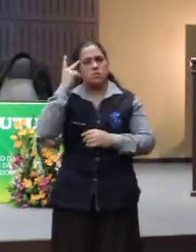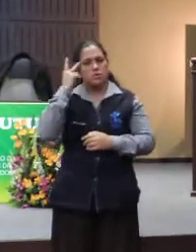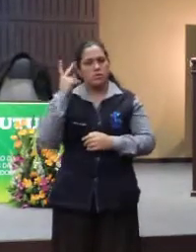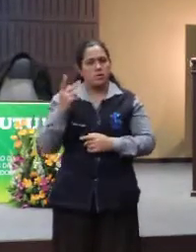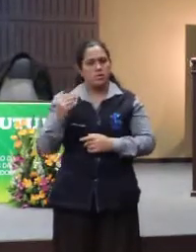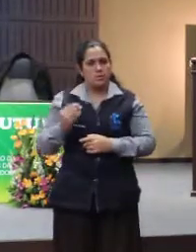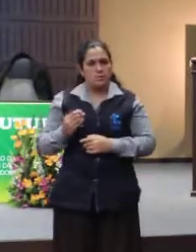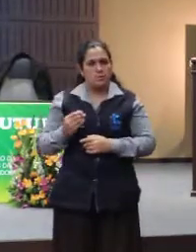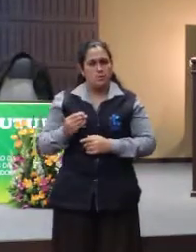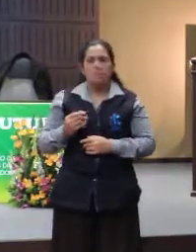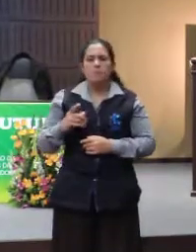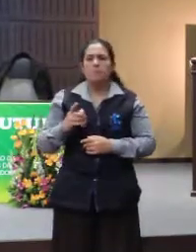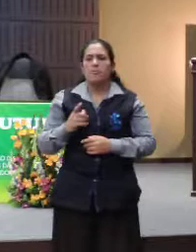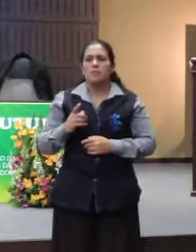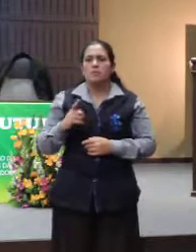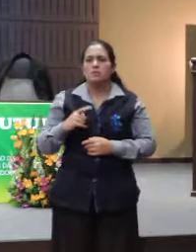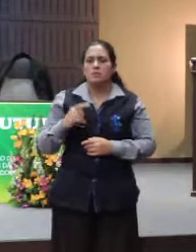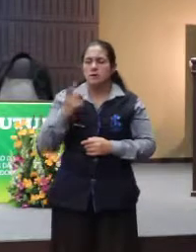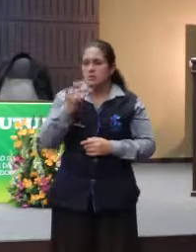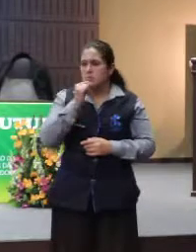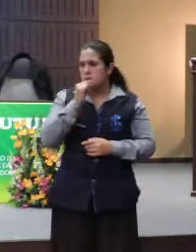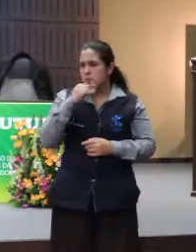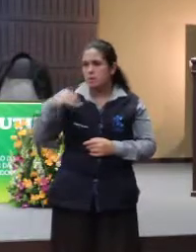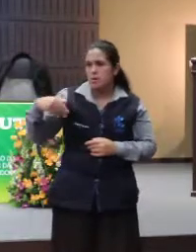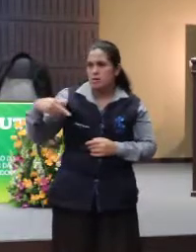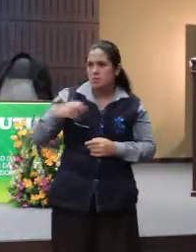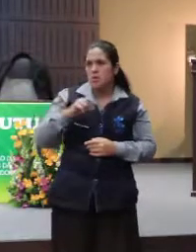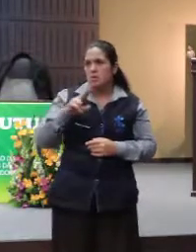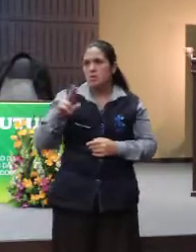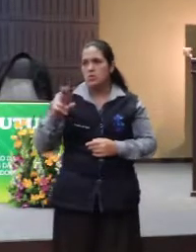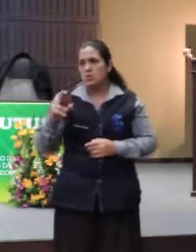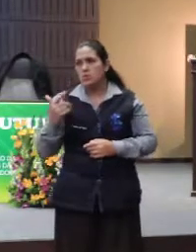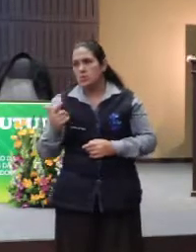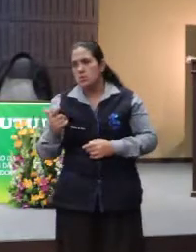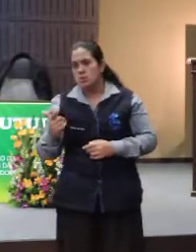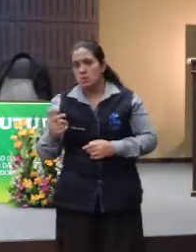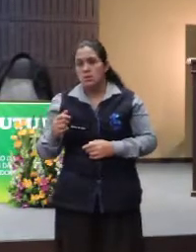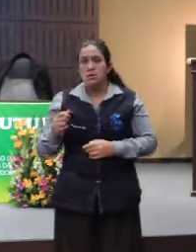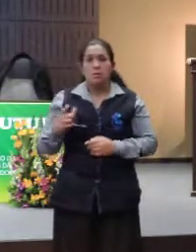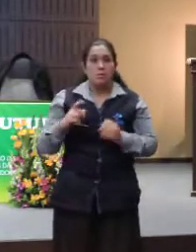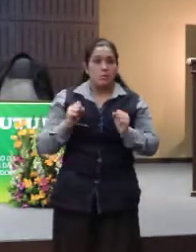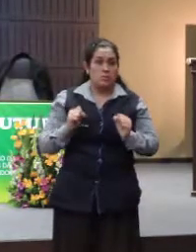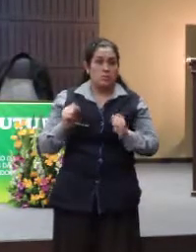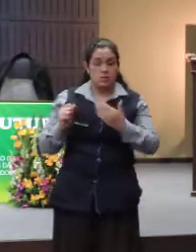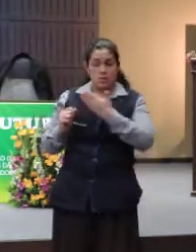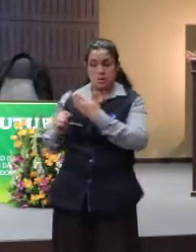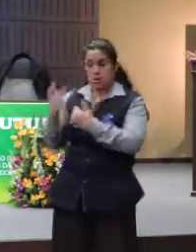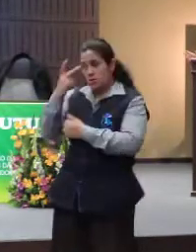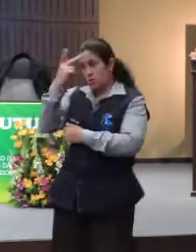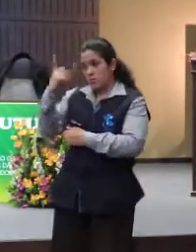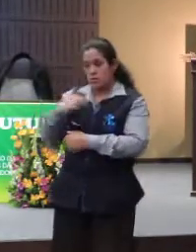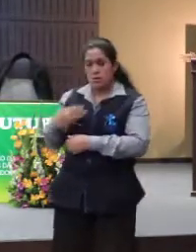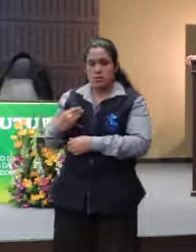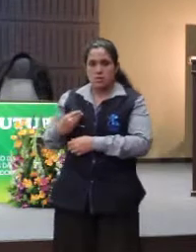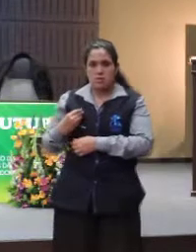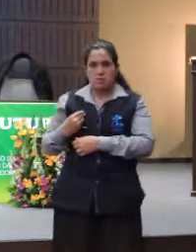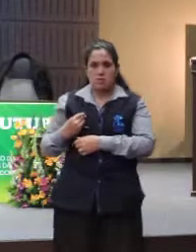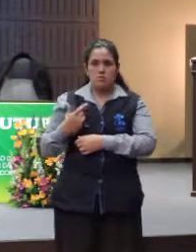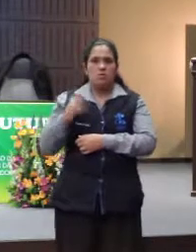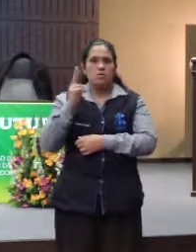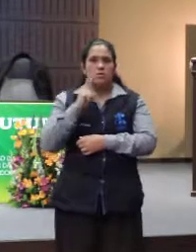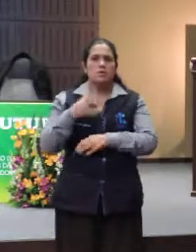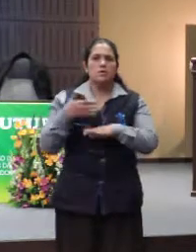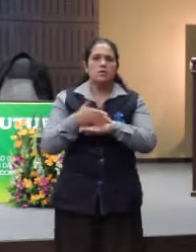autonomia das duas pernas ou não? Talvez essa pessoa estivesse viva. Então, acessibilidade é uma coisa